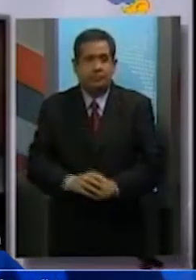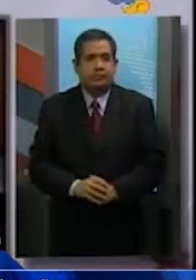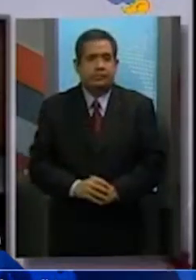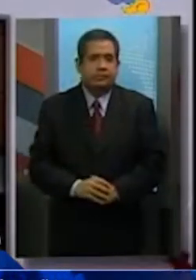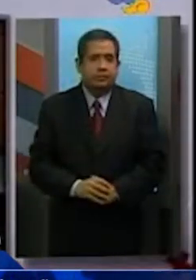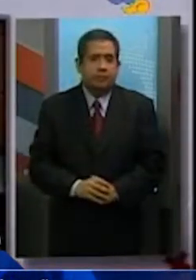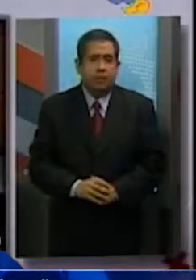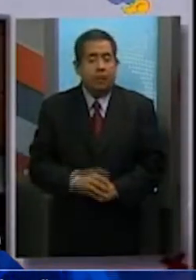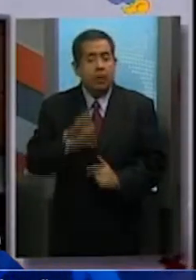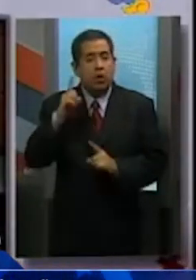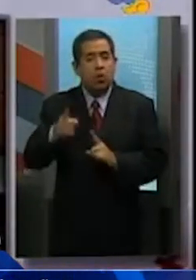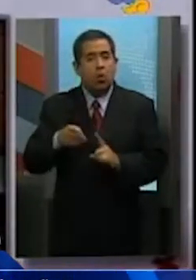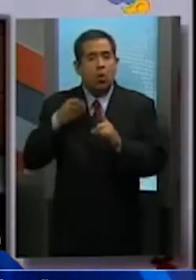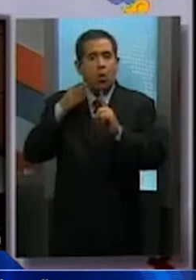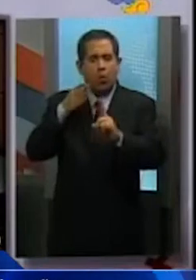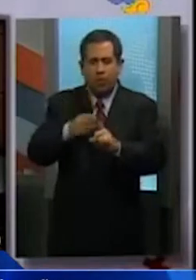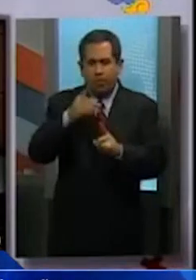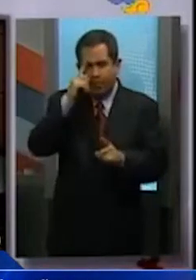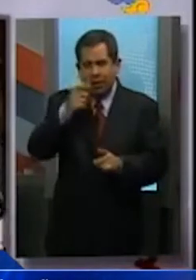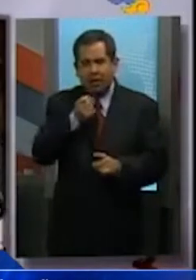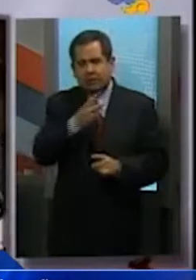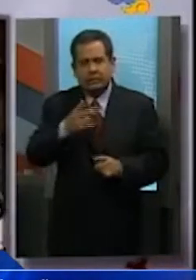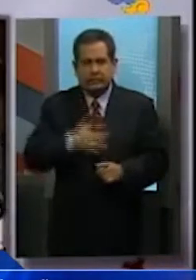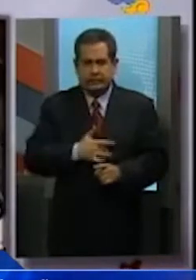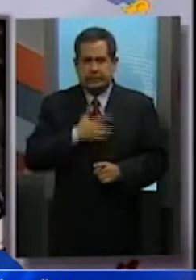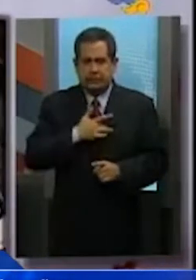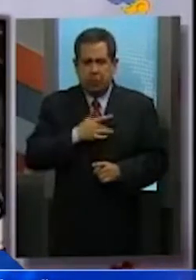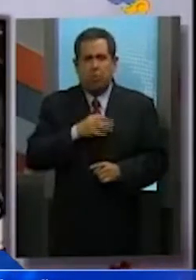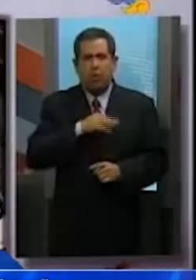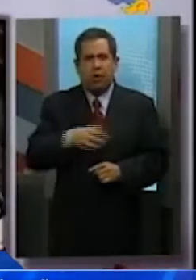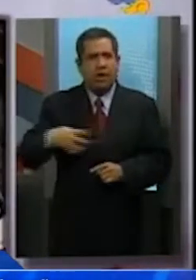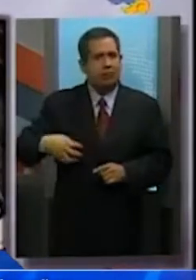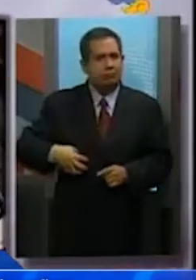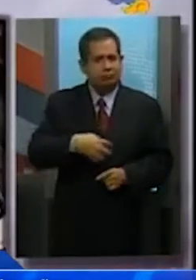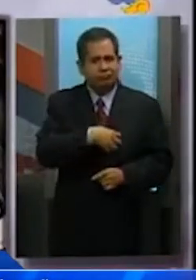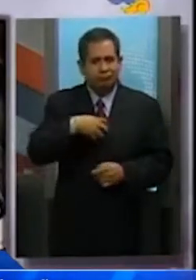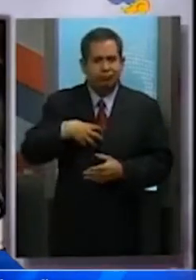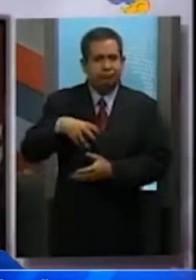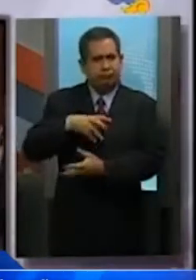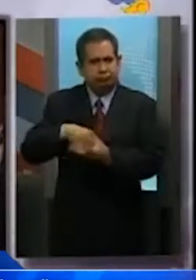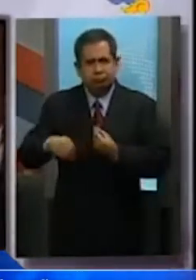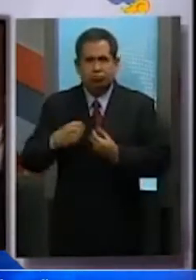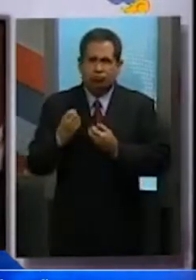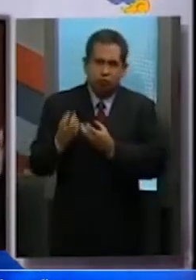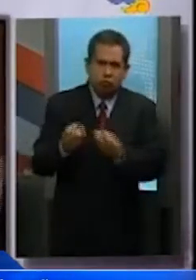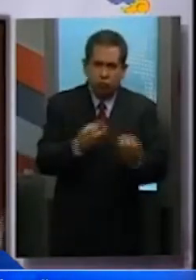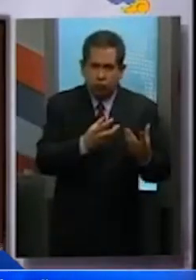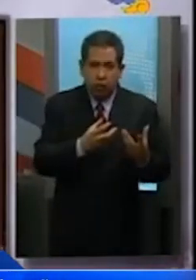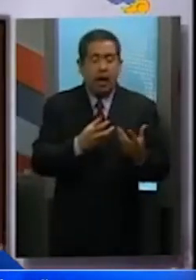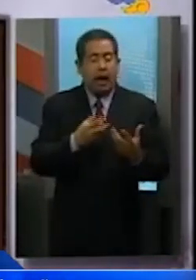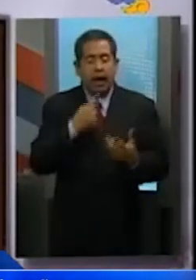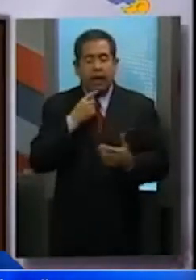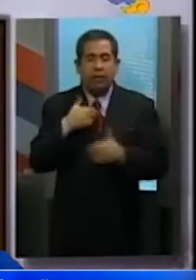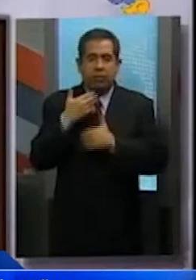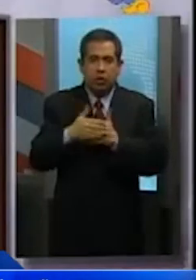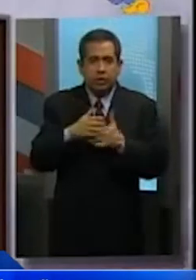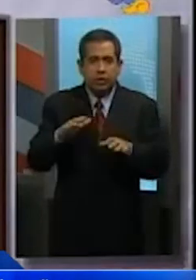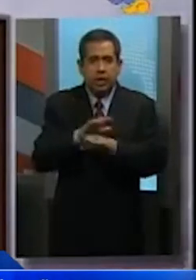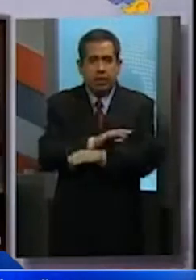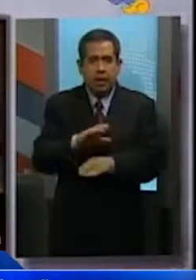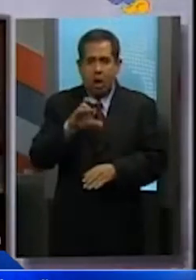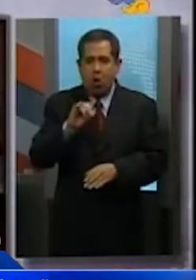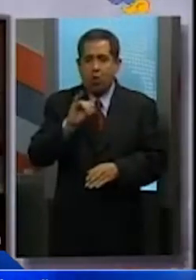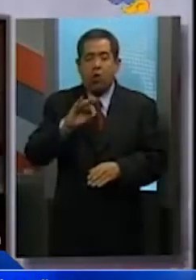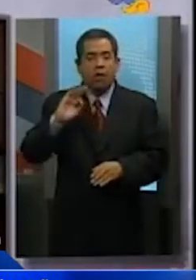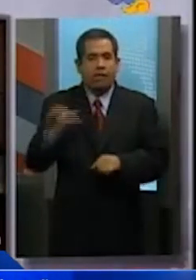Con el objetivo de incentivar la donación de órganos, la bancada del PRI en la Cámara de Diputados propuso reformar el Código Federal de Instituciones